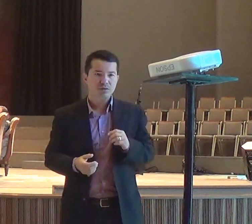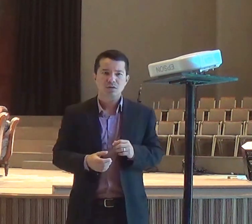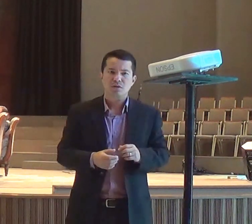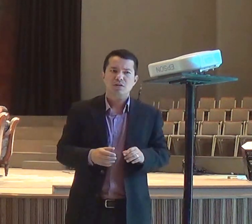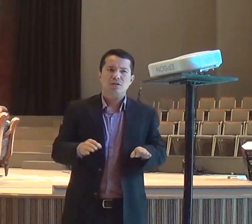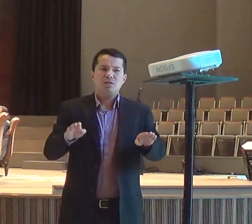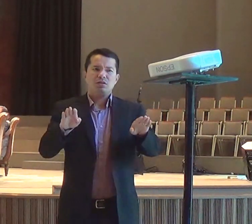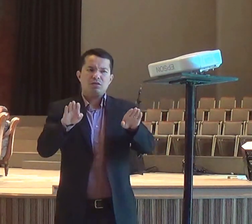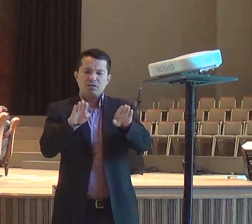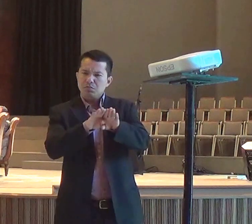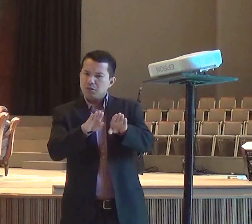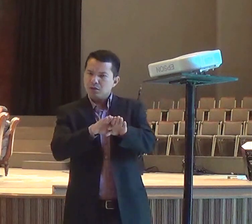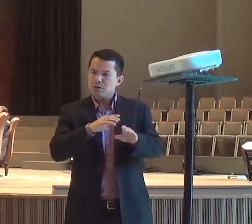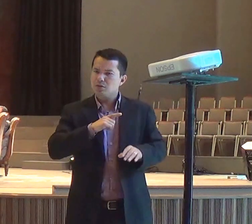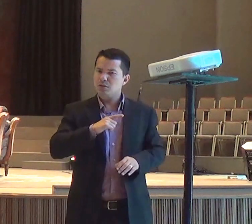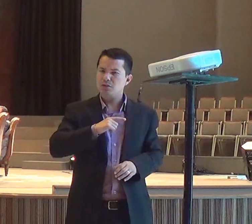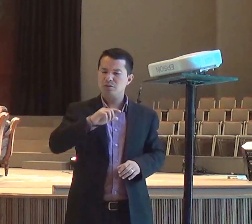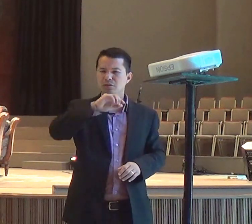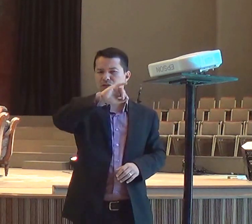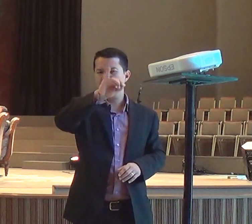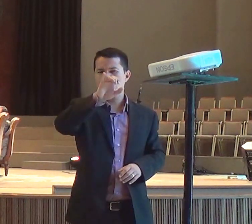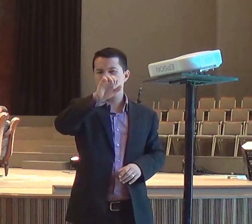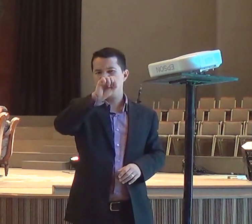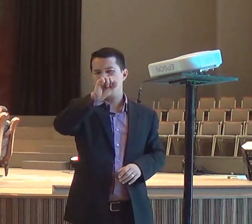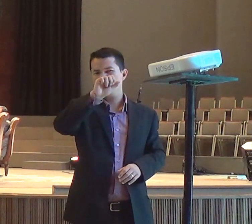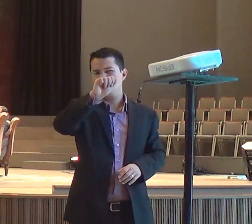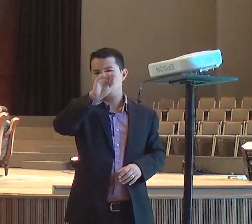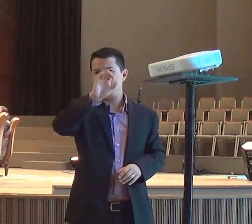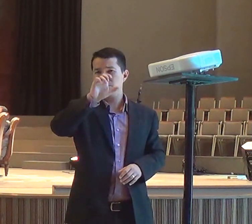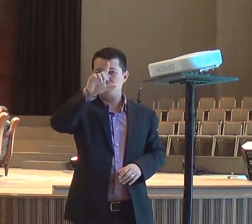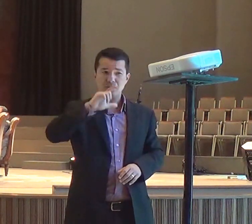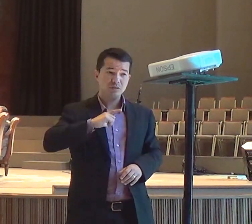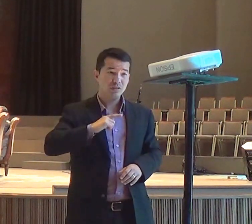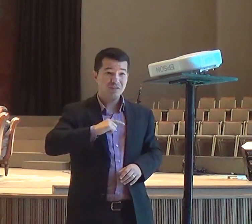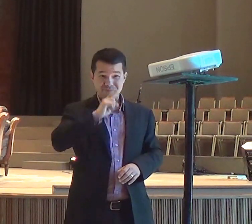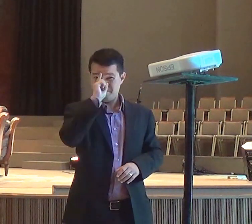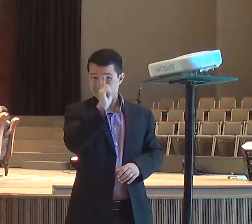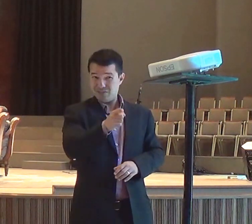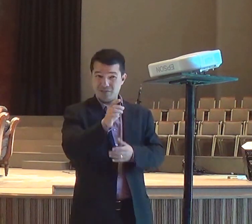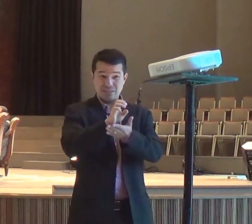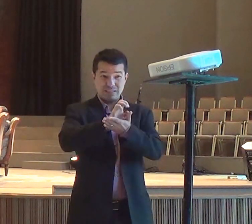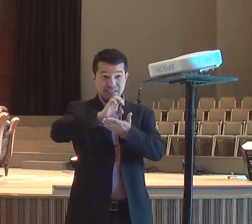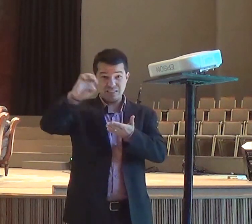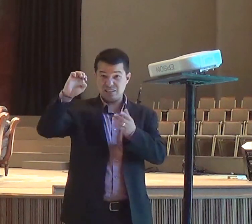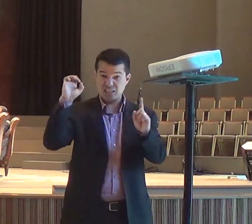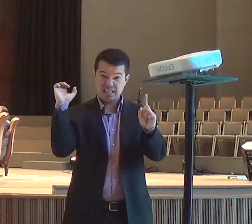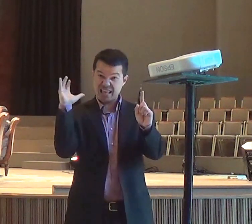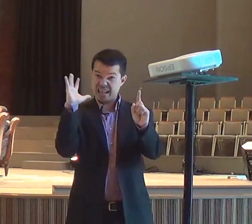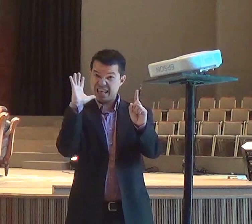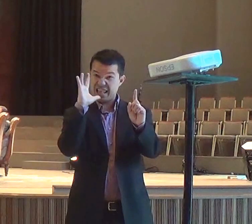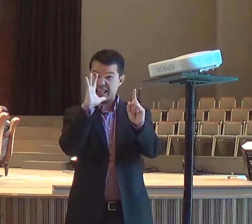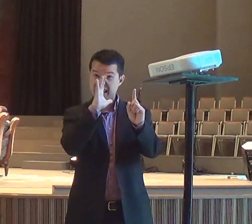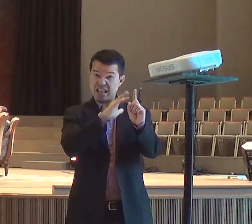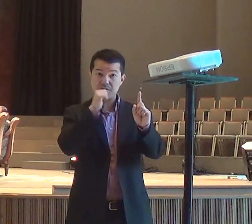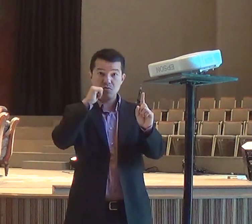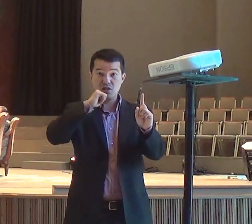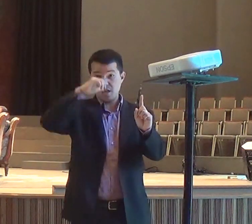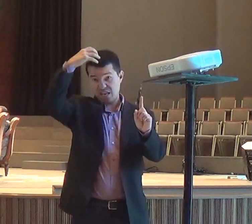mandou um mensageiro, a Elias, para dizer-lhe, que os deuses, me castiguem, com todo rigor, se